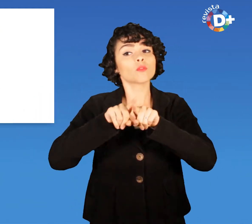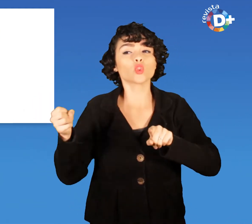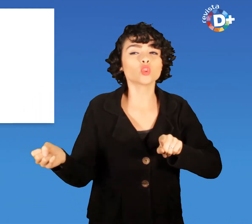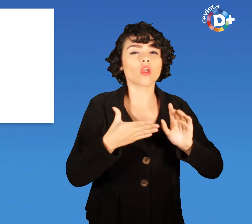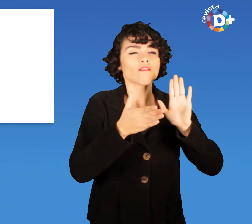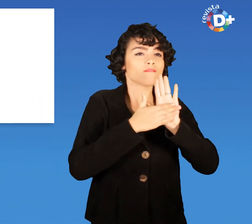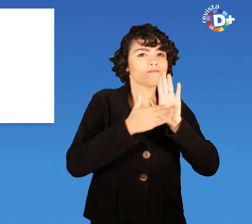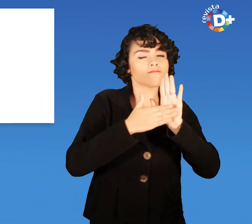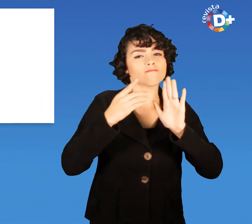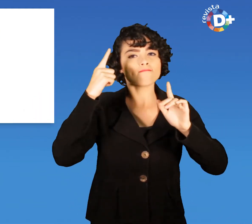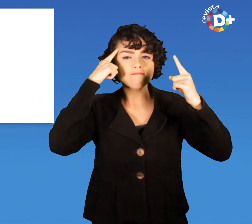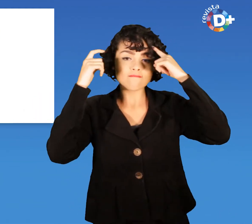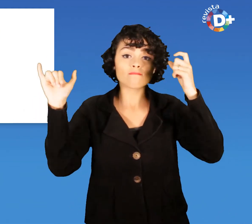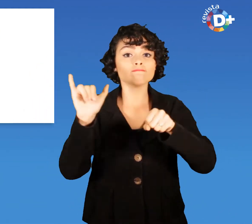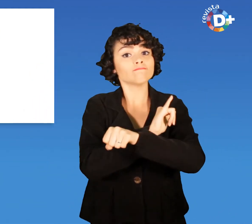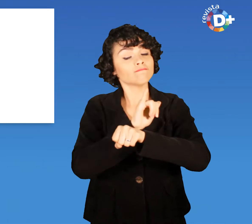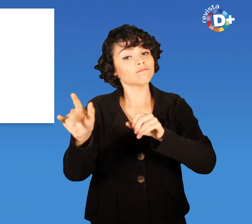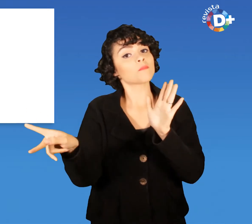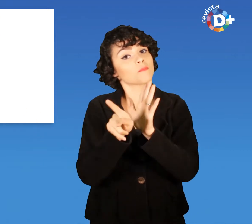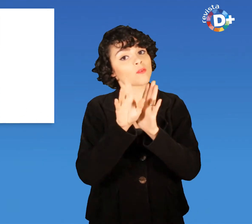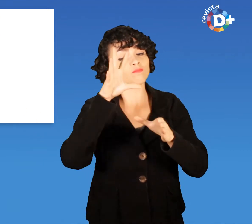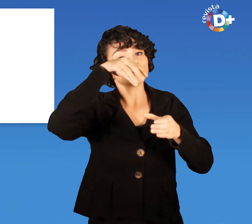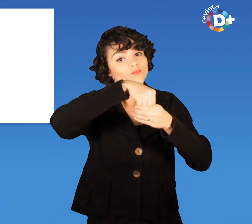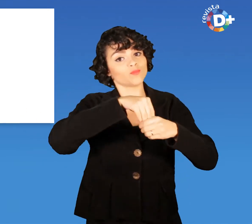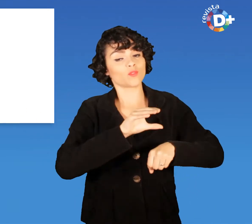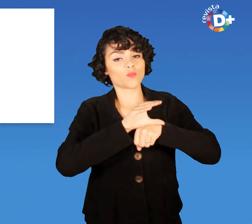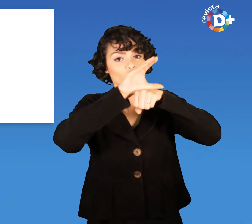para o Conselho Municipal da Pessoa com Deficiência